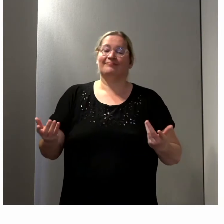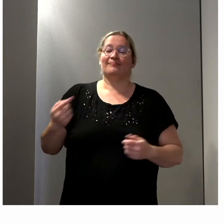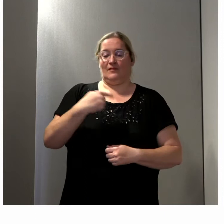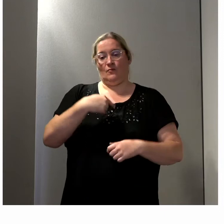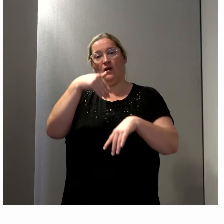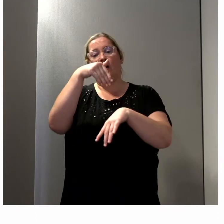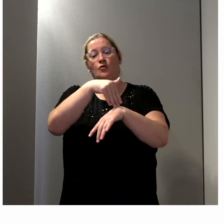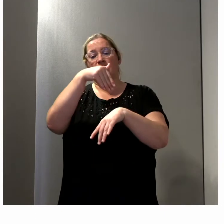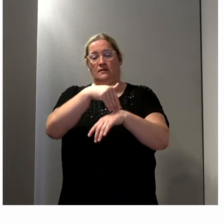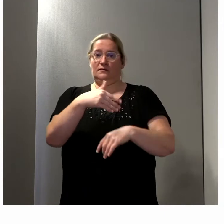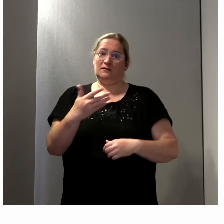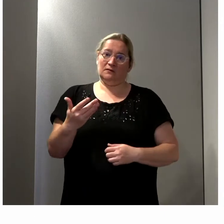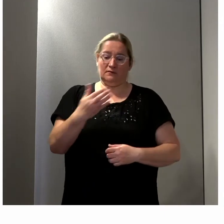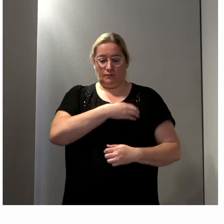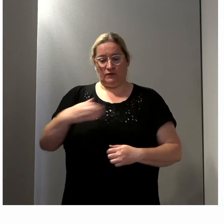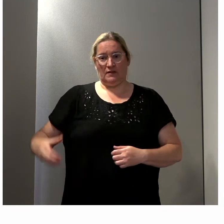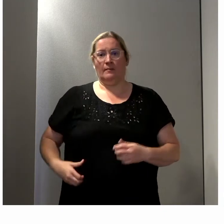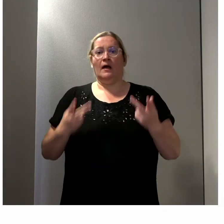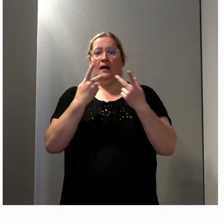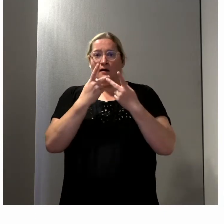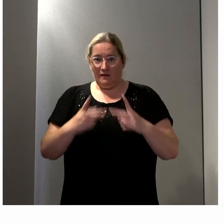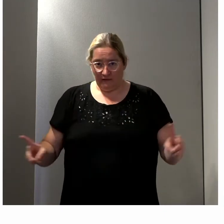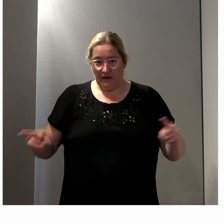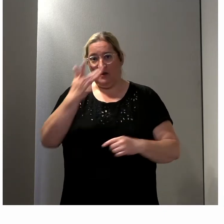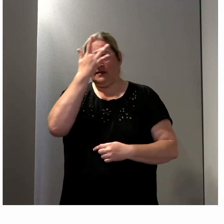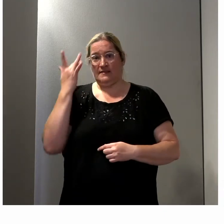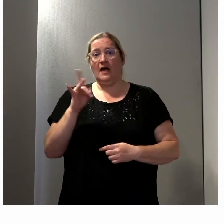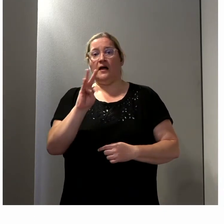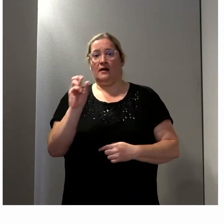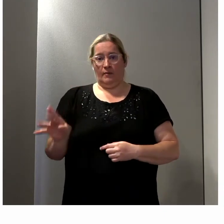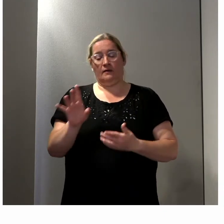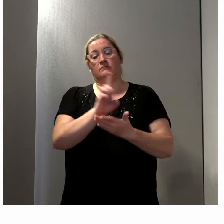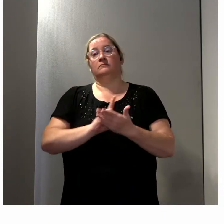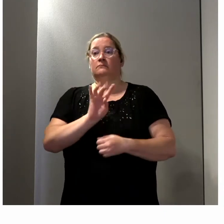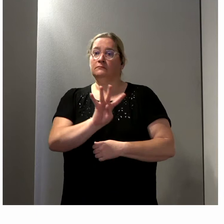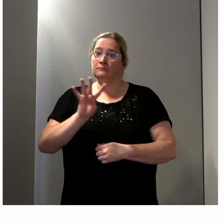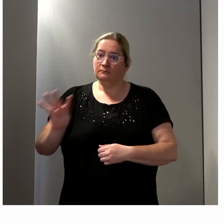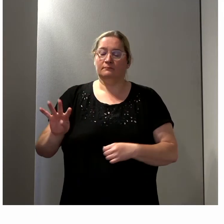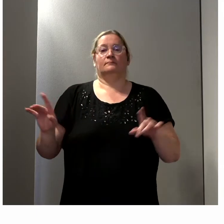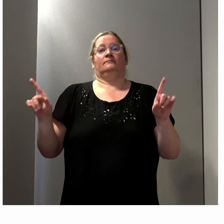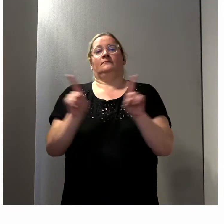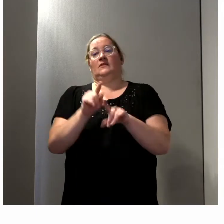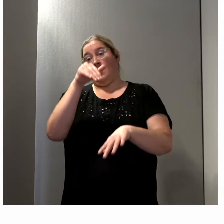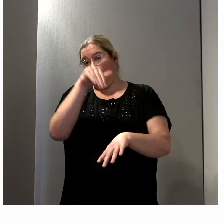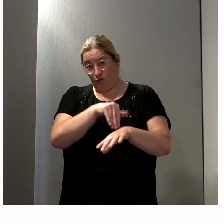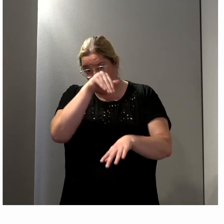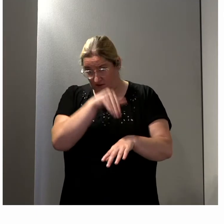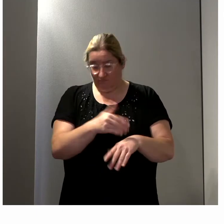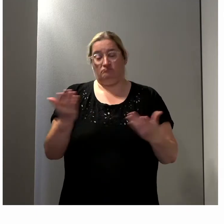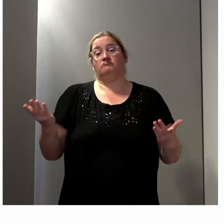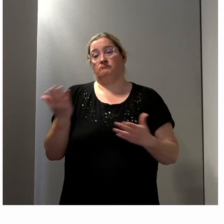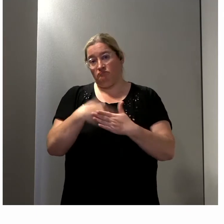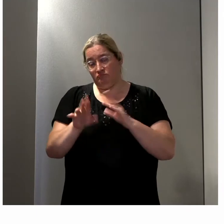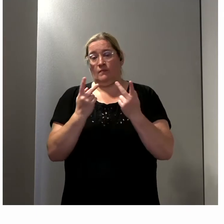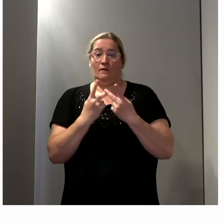conseiller municipal de la ville de Saint-Herblain, en Loire-Atlantique, également conseiller métropolitain à la métropole de Nantes, et député